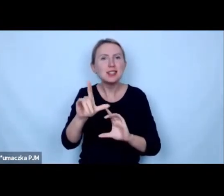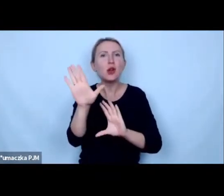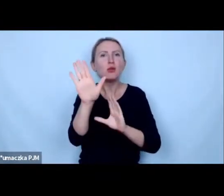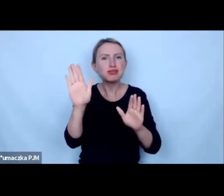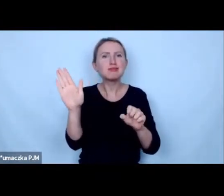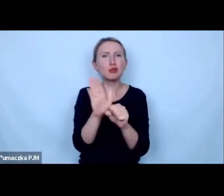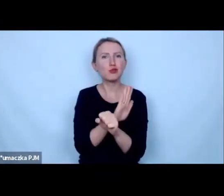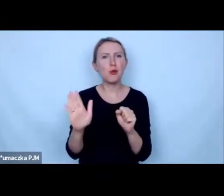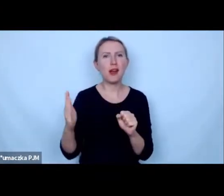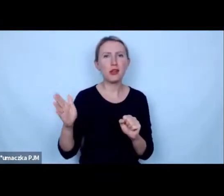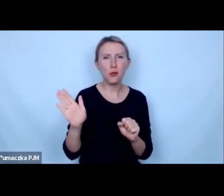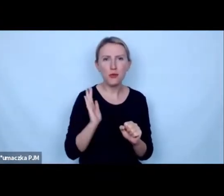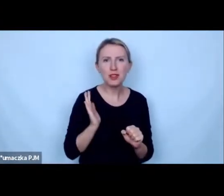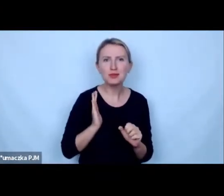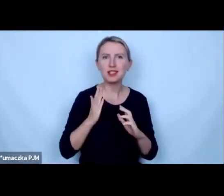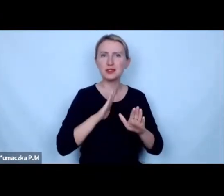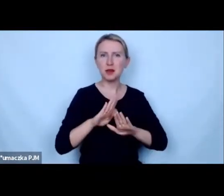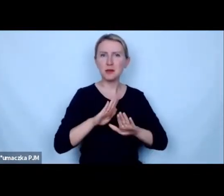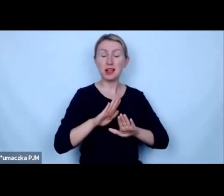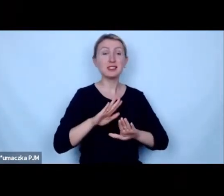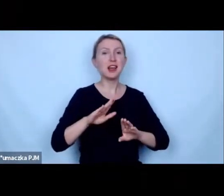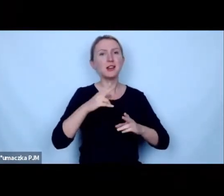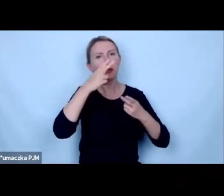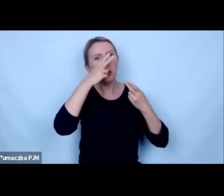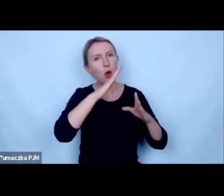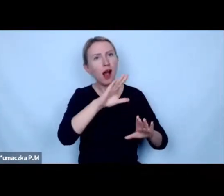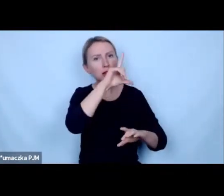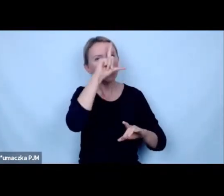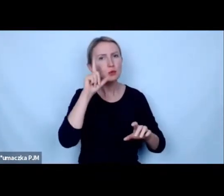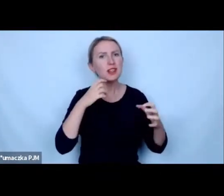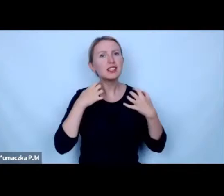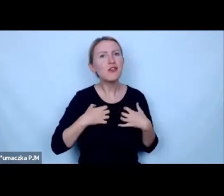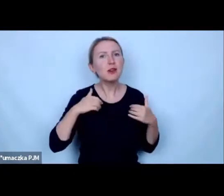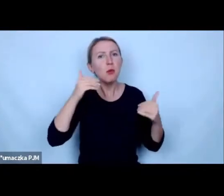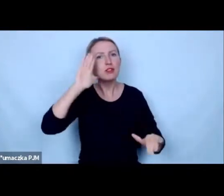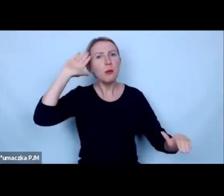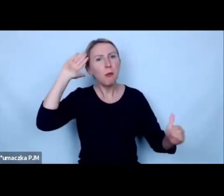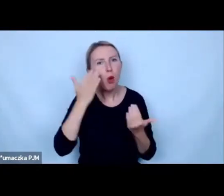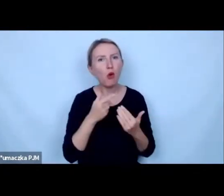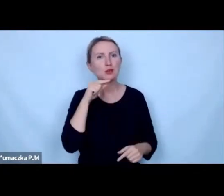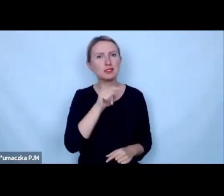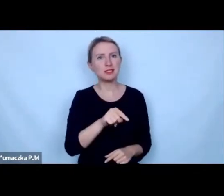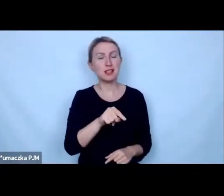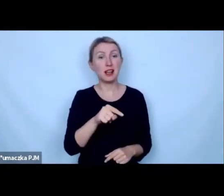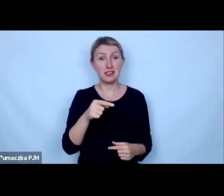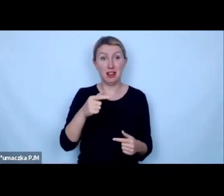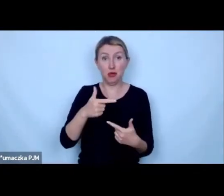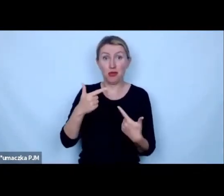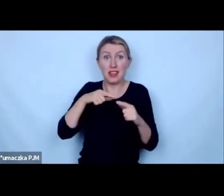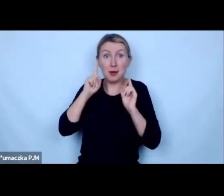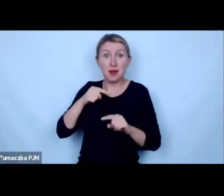możliwość ludziom poznania tych zwierząt które które oni zjadają